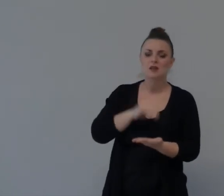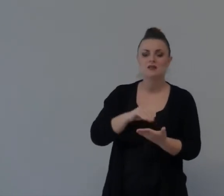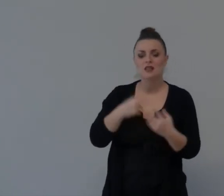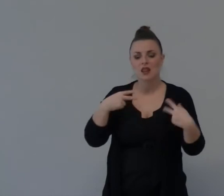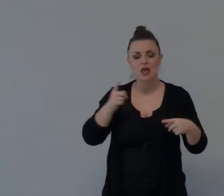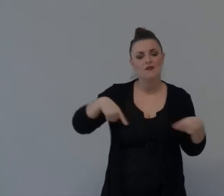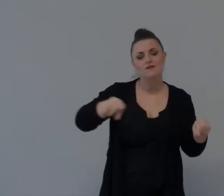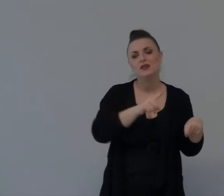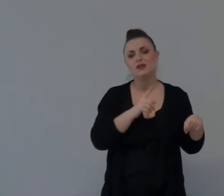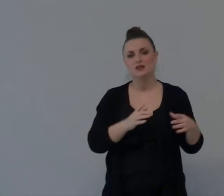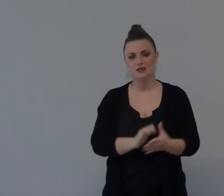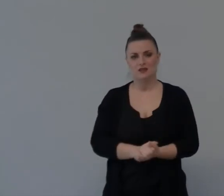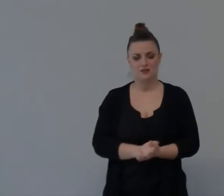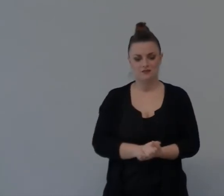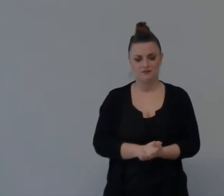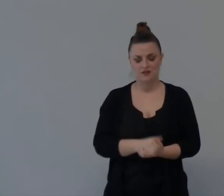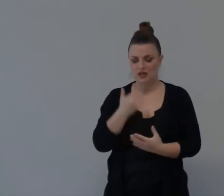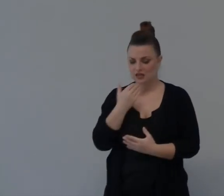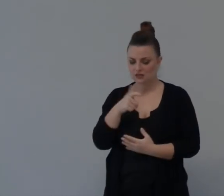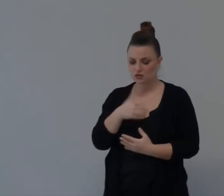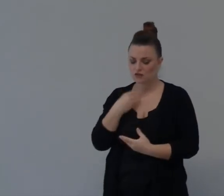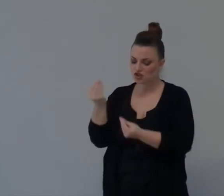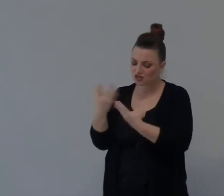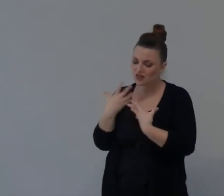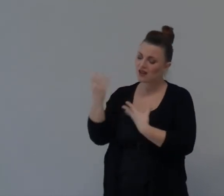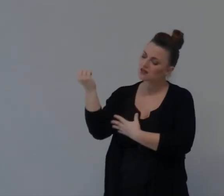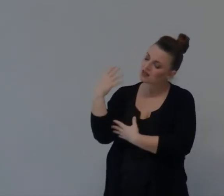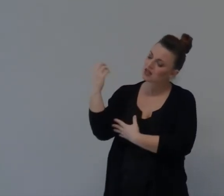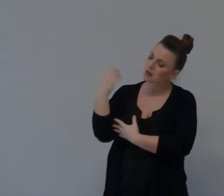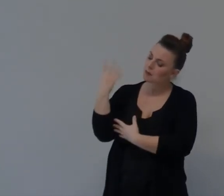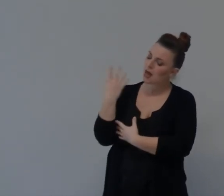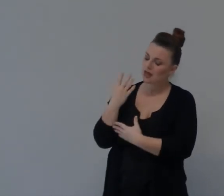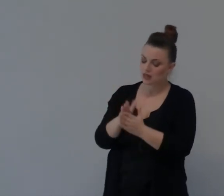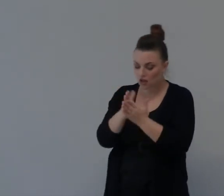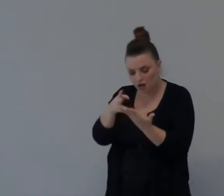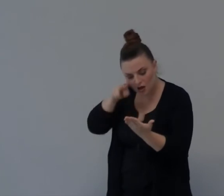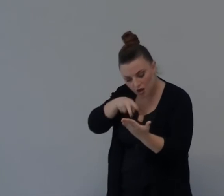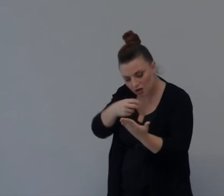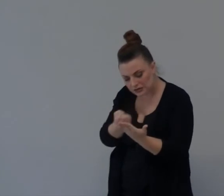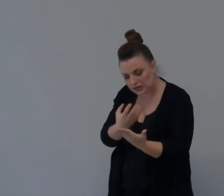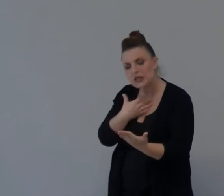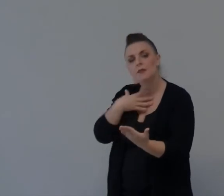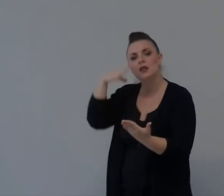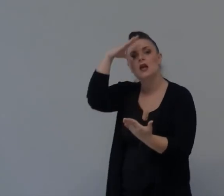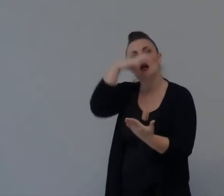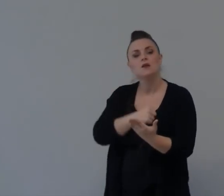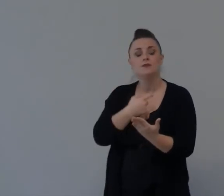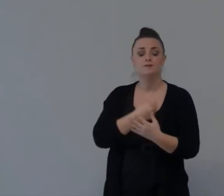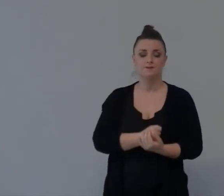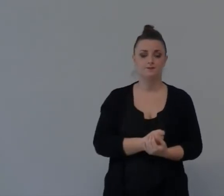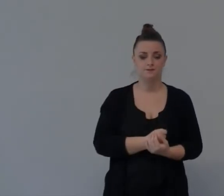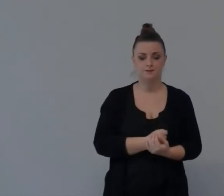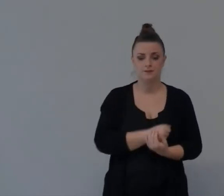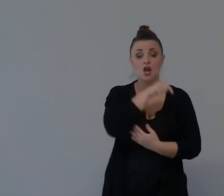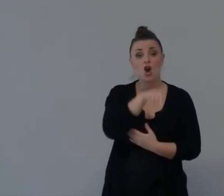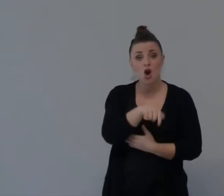Grazie Dei Tuoi Insegnamenti Attraverso Tua Somma Se Sei Stato Colpito Da Qualcosa Che Stava Dito Durante La